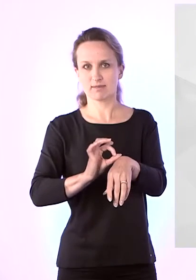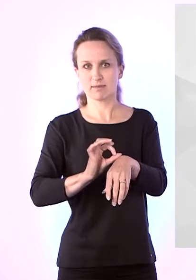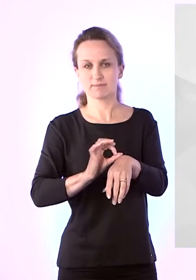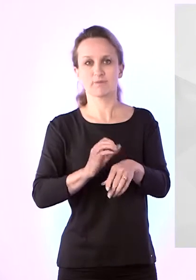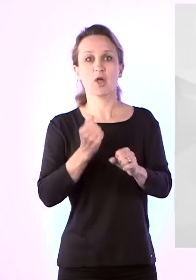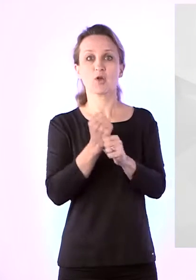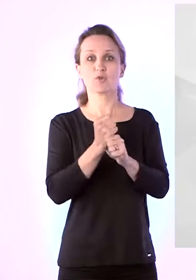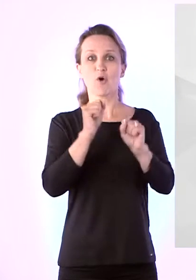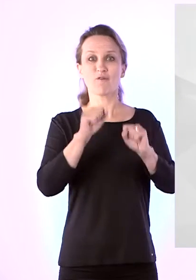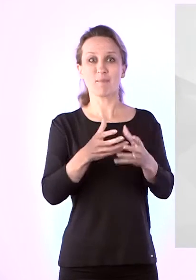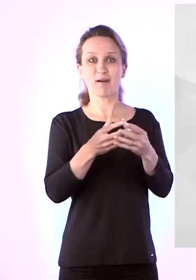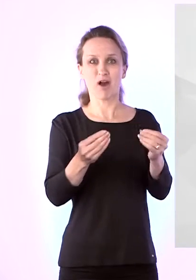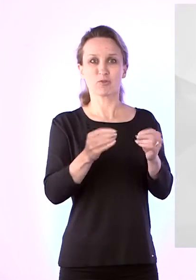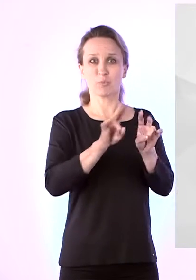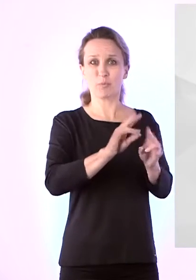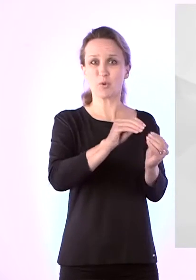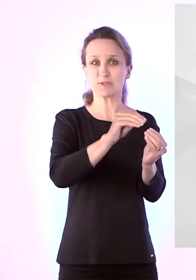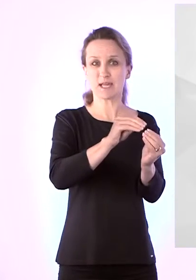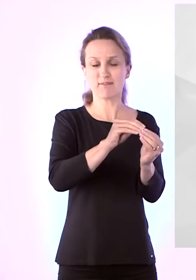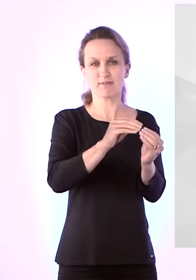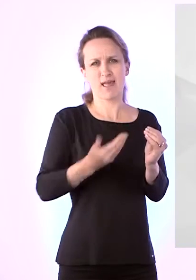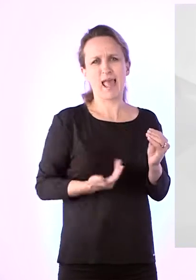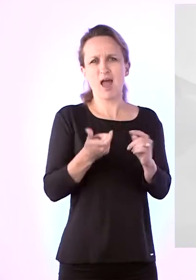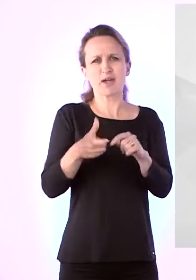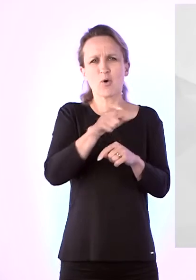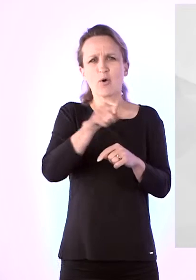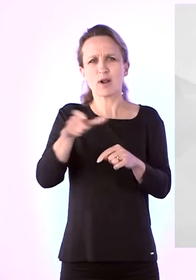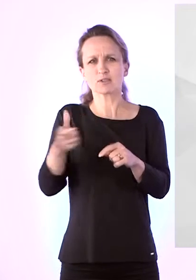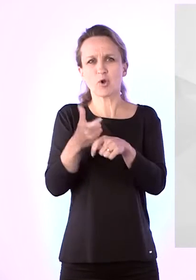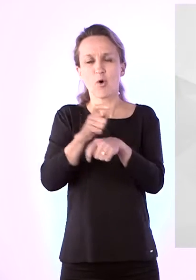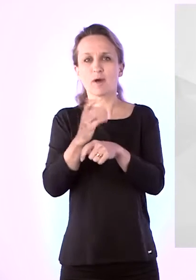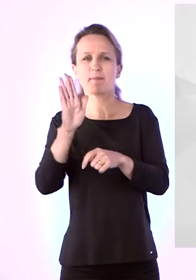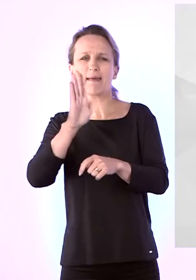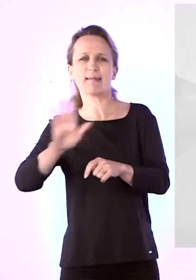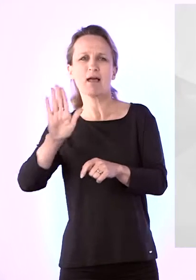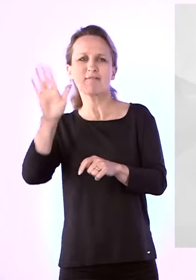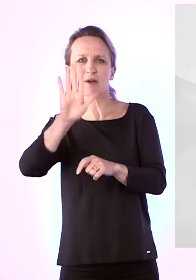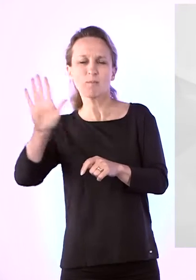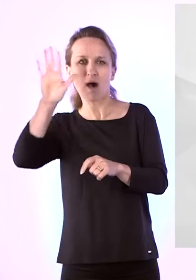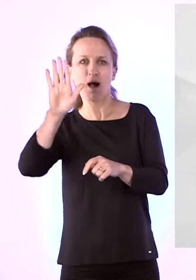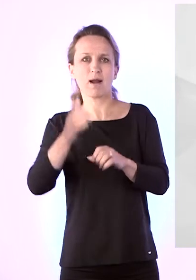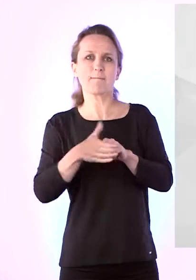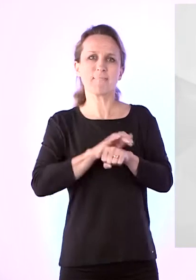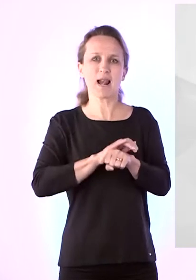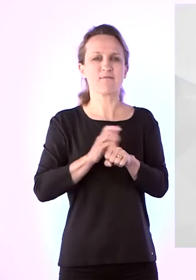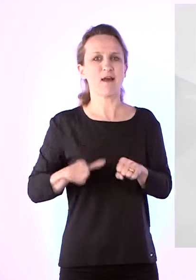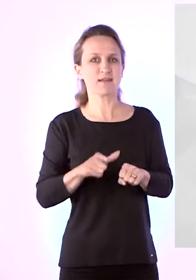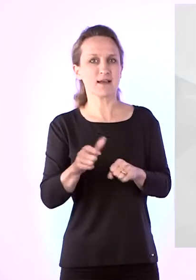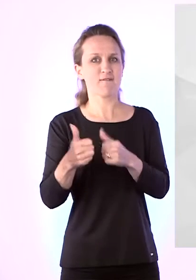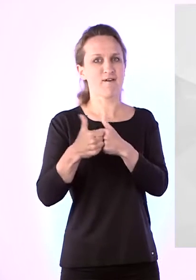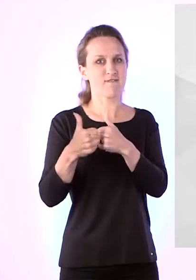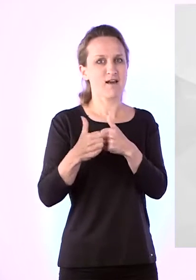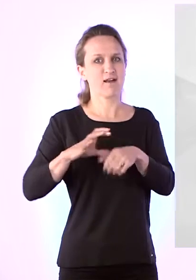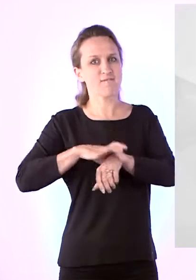Püsiva töövõime kaoga inimesi on osana elanikonnast kõige enam Ida-Virumaal, Põlva, Jõgeva, Valga ja Võru